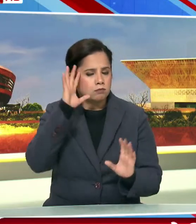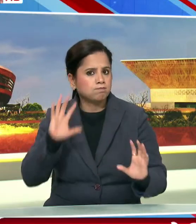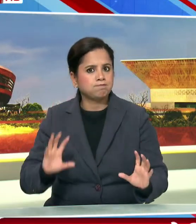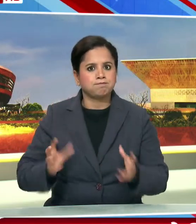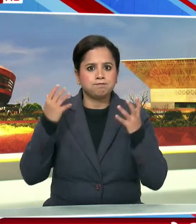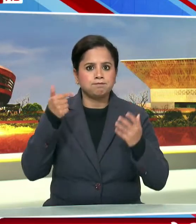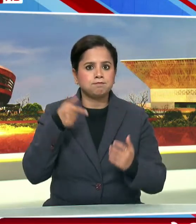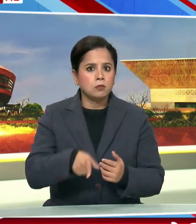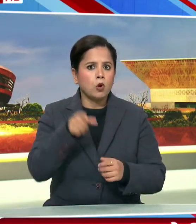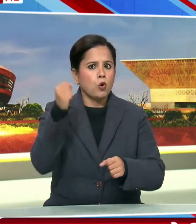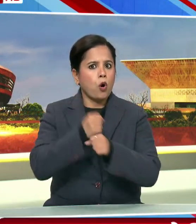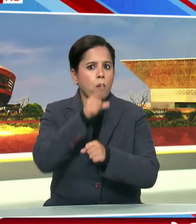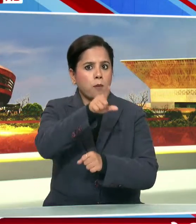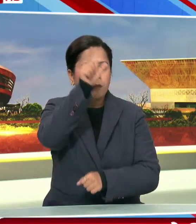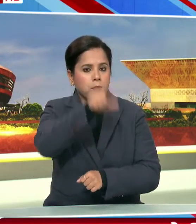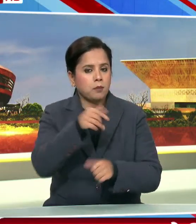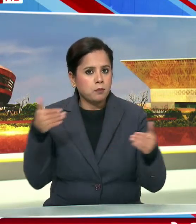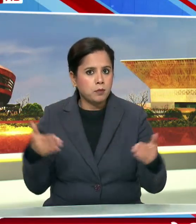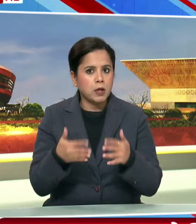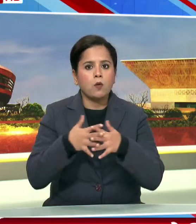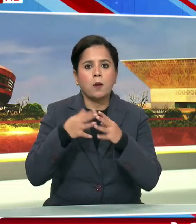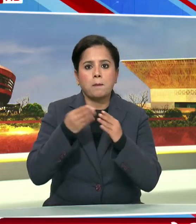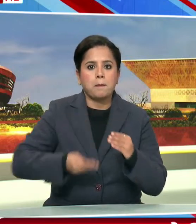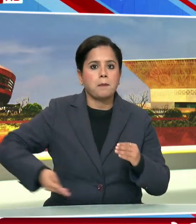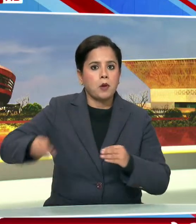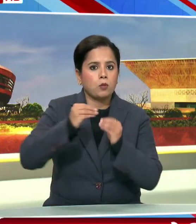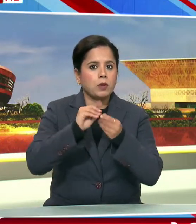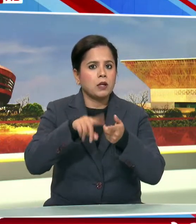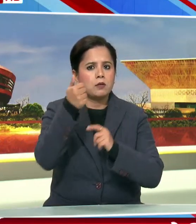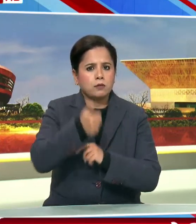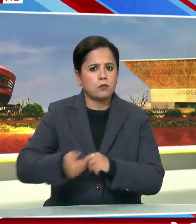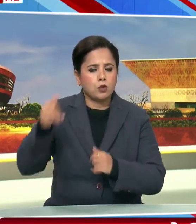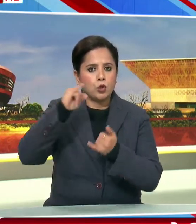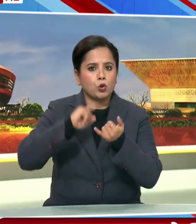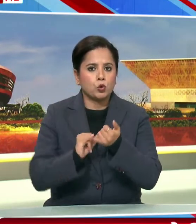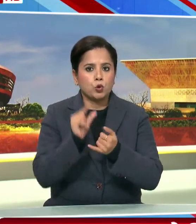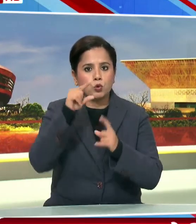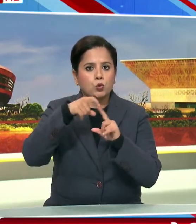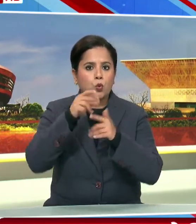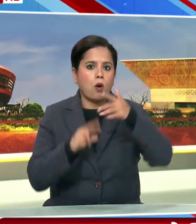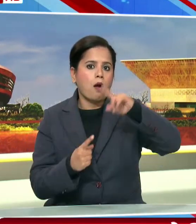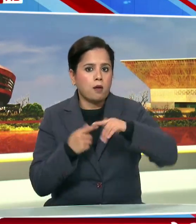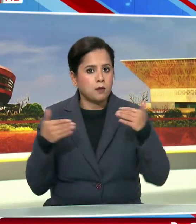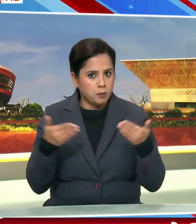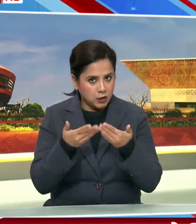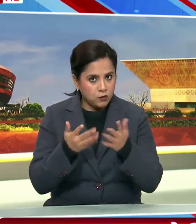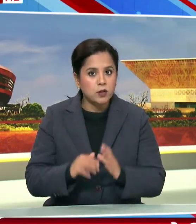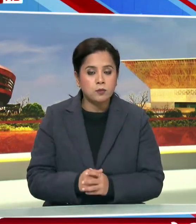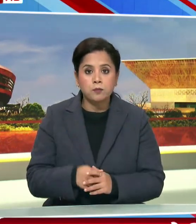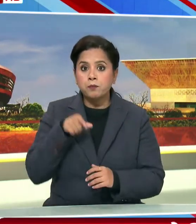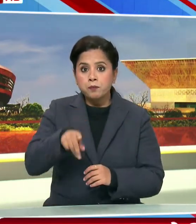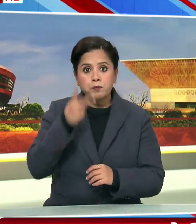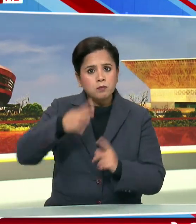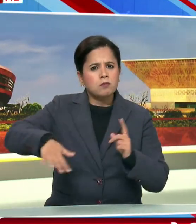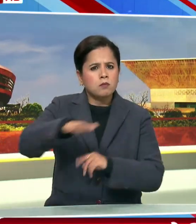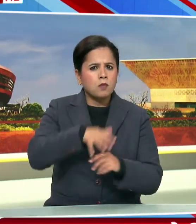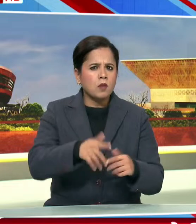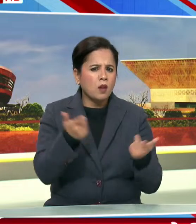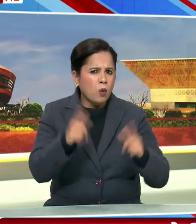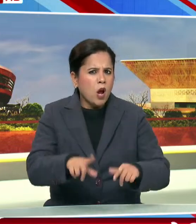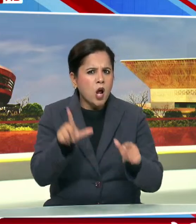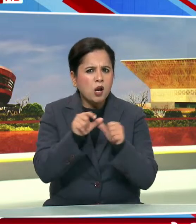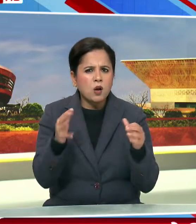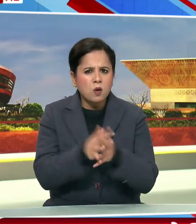रजपाल से मिले पश्यमंगाल भाजपा ध्यक्ष सुकांत मजूमदार प्रदेश में विगरती